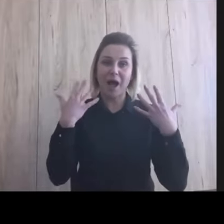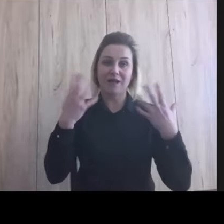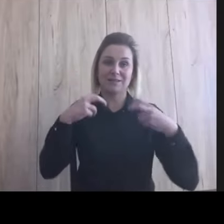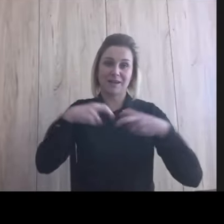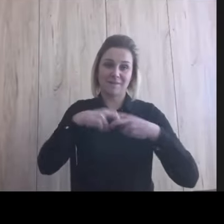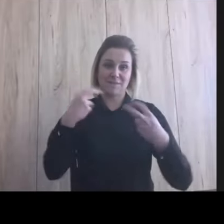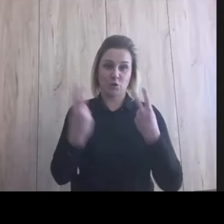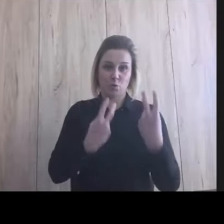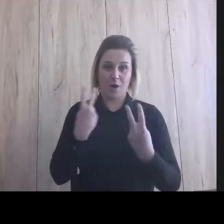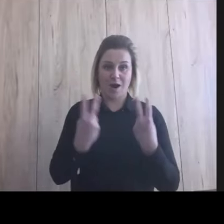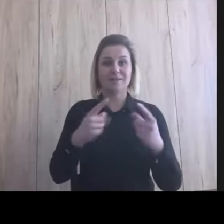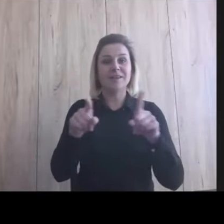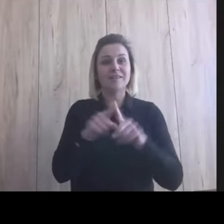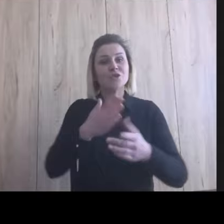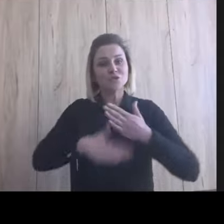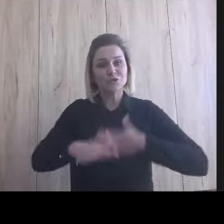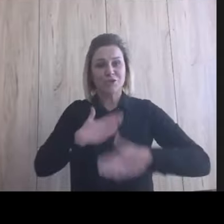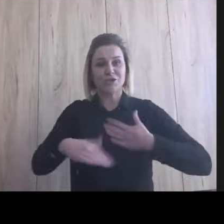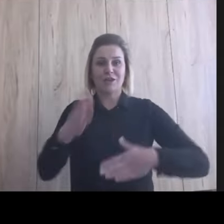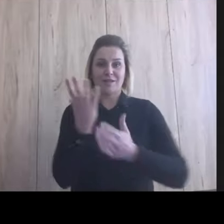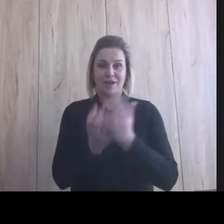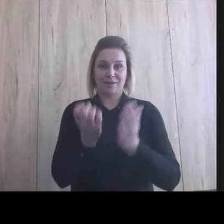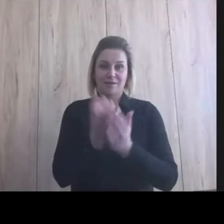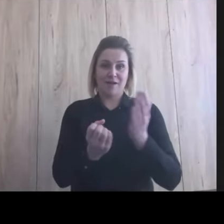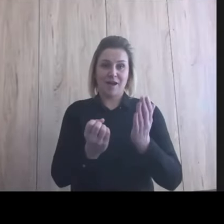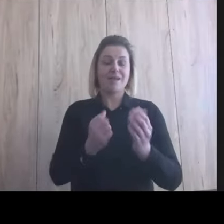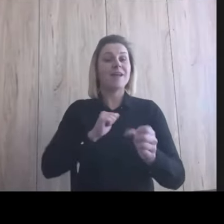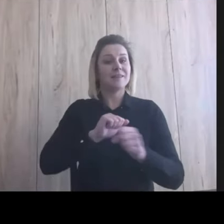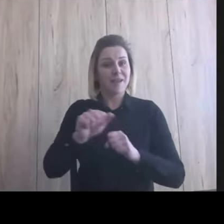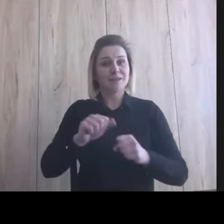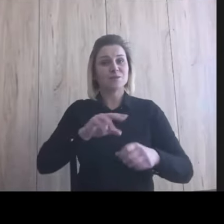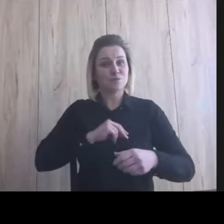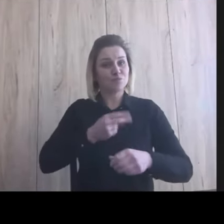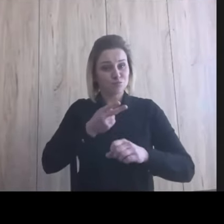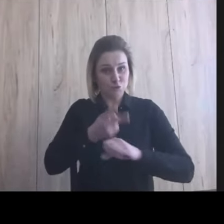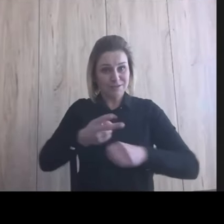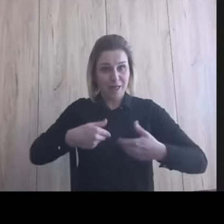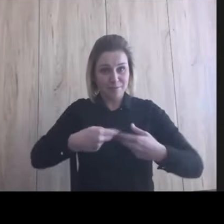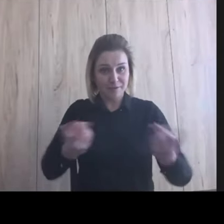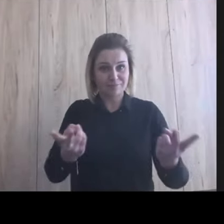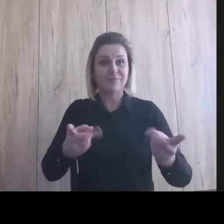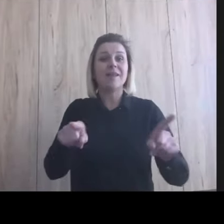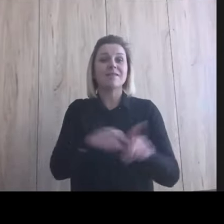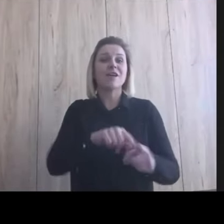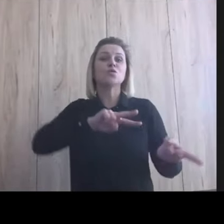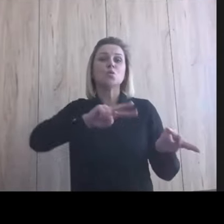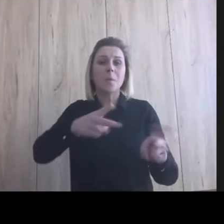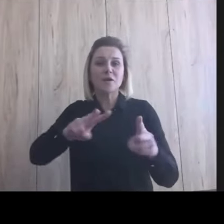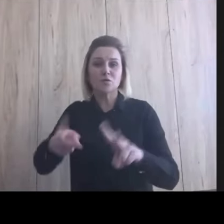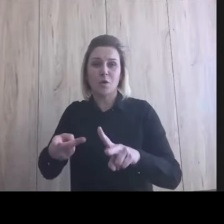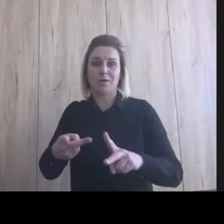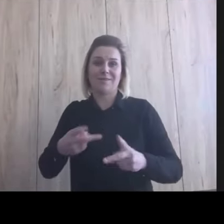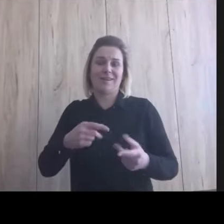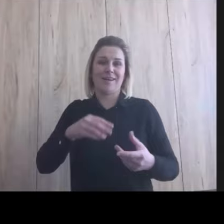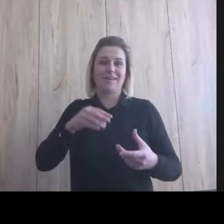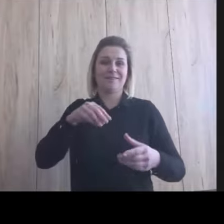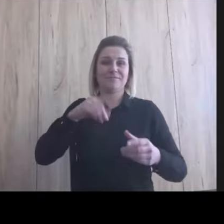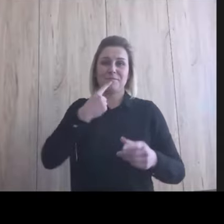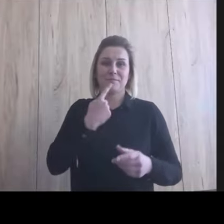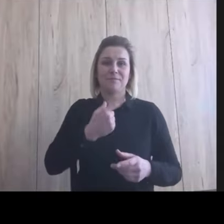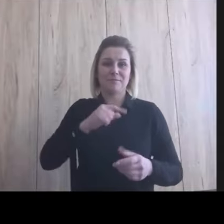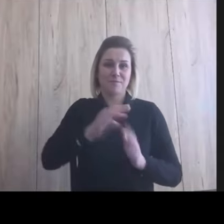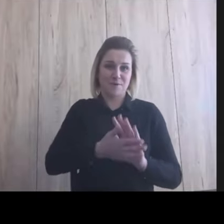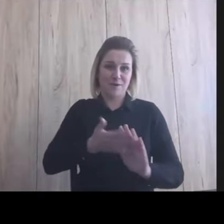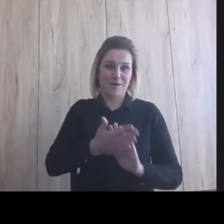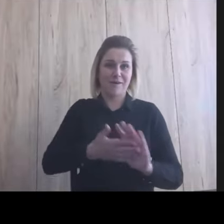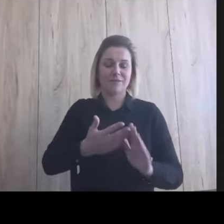się, że też jest to nagrywane, że będzie to dostępne. Cieszę się, że jest to tłumaczone na język migowy. Naprawdę, no to